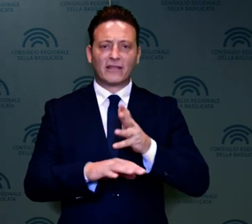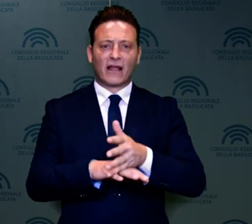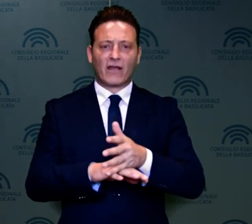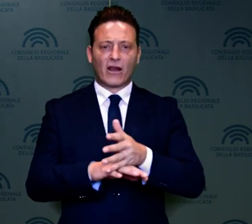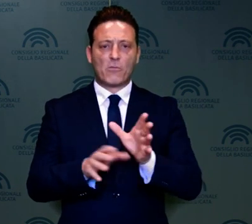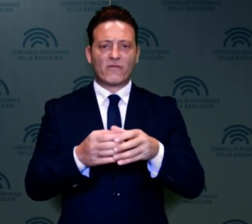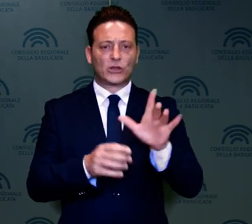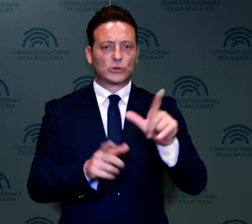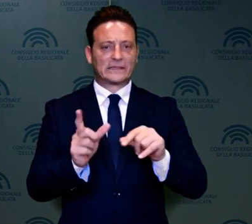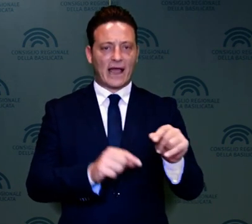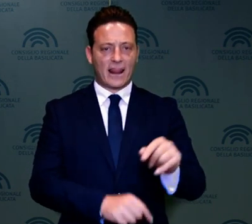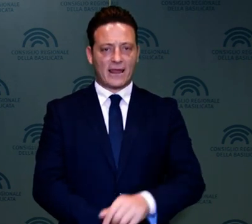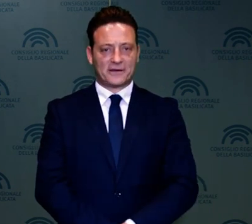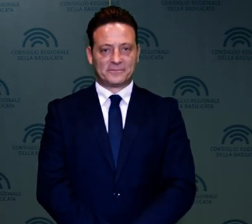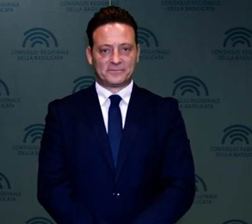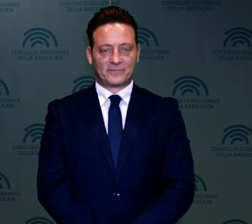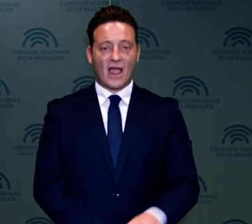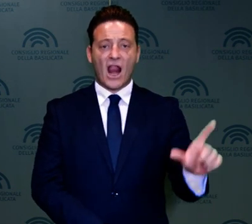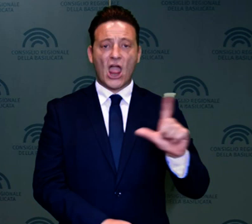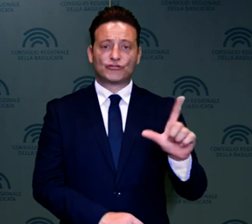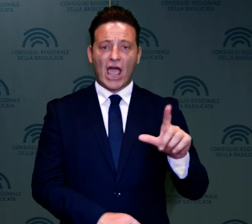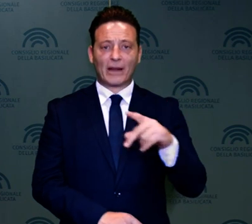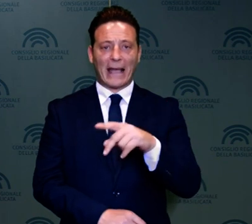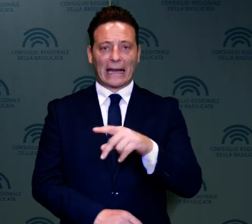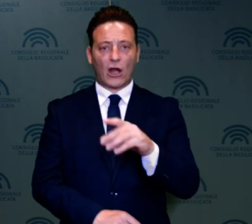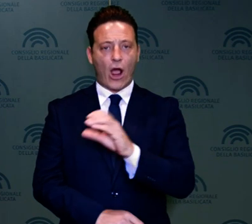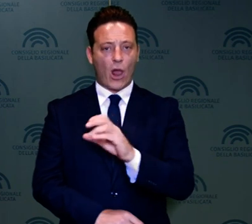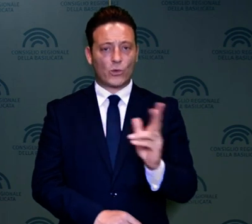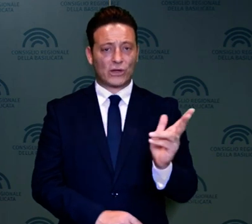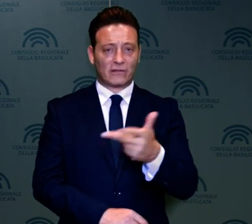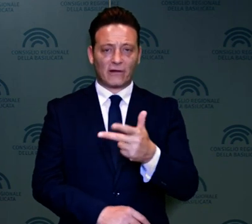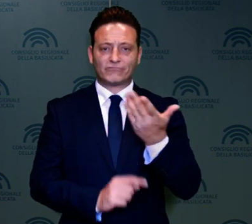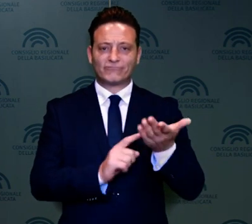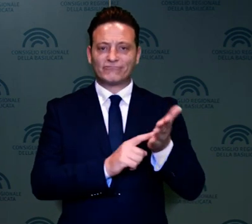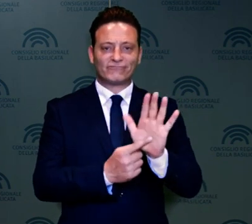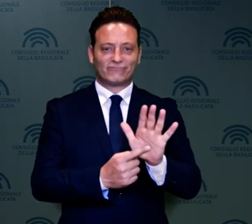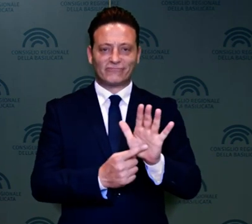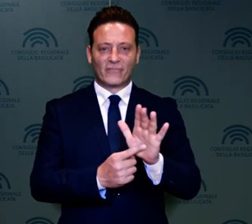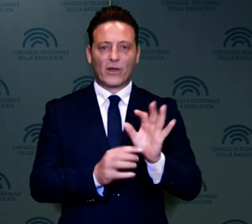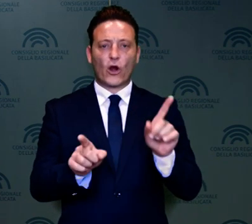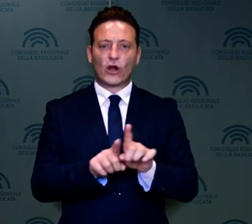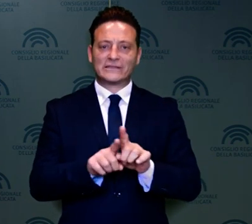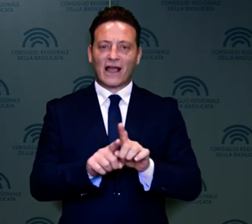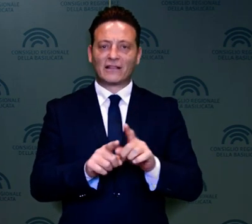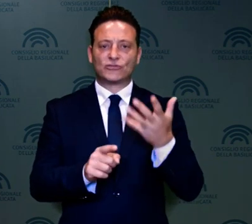Movimento 5 Stelle. Leggeri, Perrino e Carlucci, evidenziano come, nonostante una risoluzione